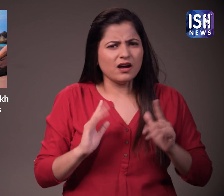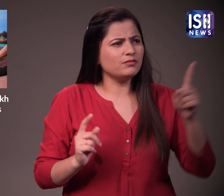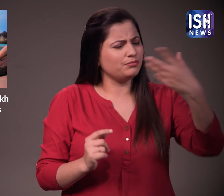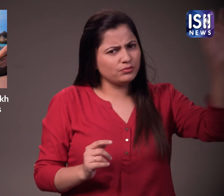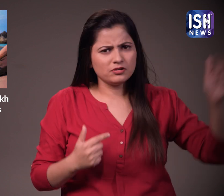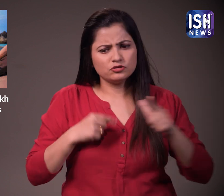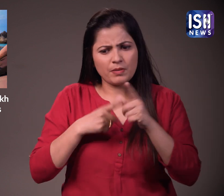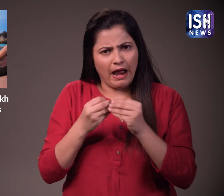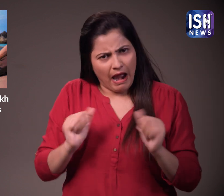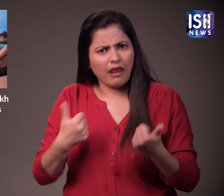दूसरे पर निर्भरता कम करे